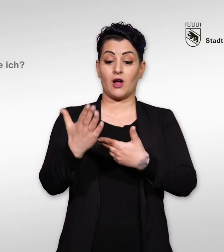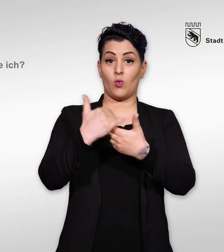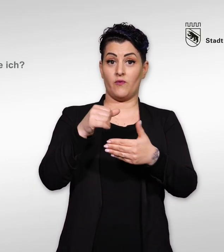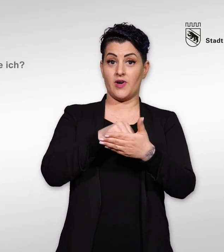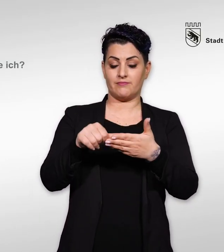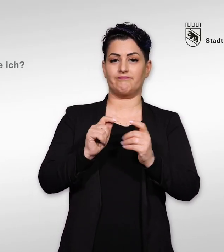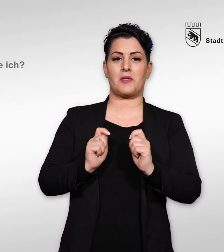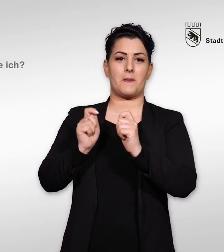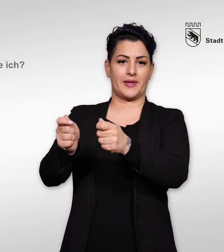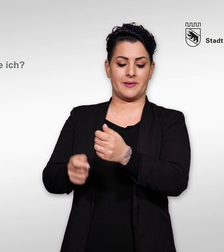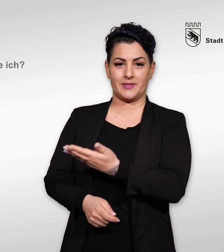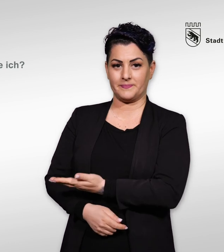Achtens, Kuvert abgeben.